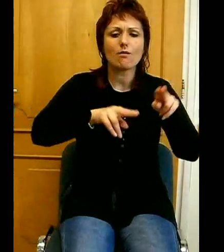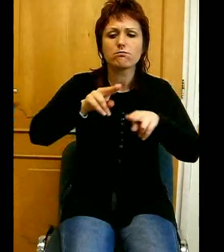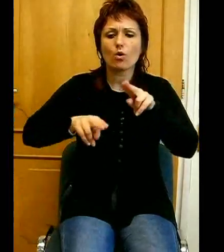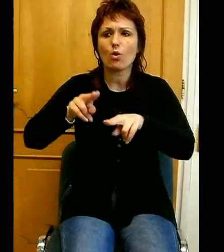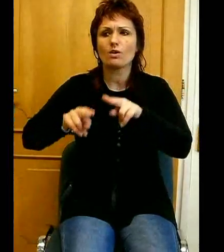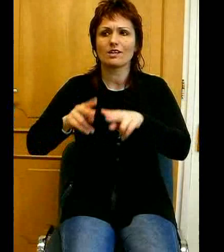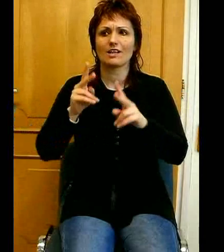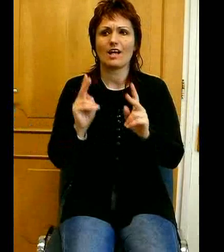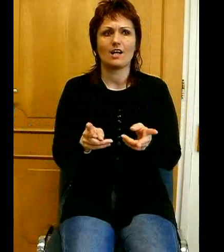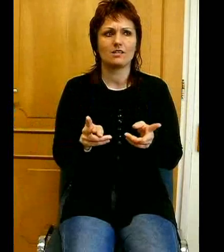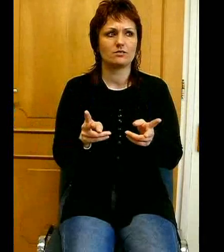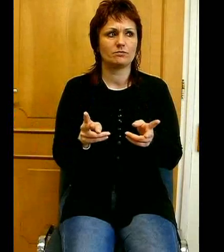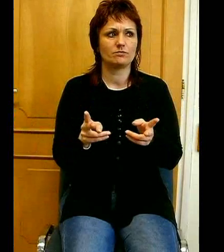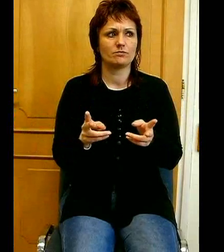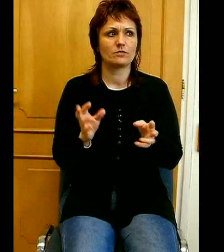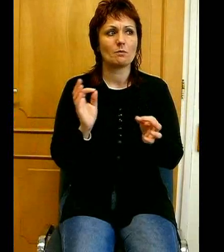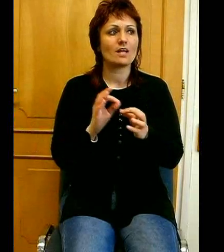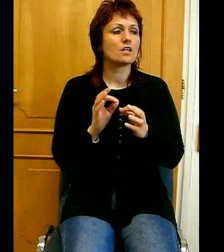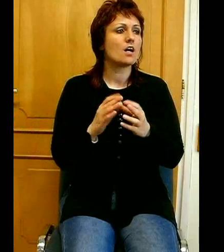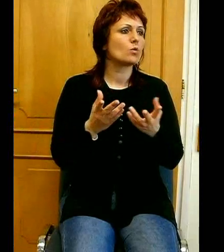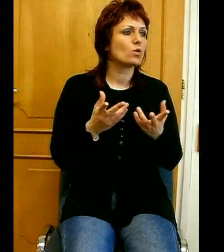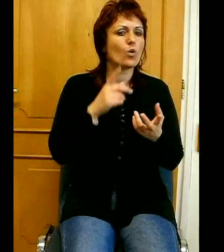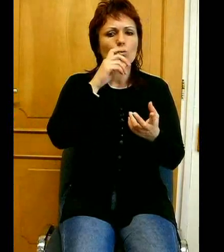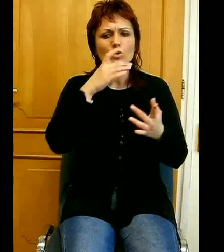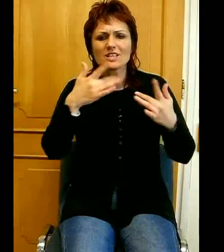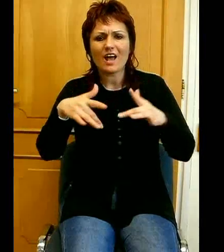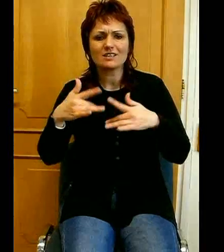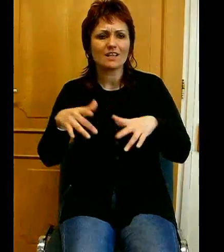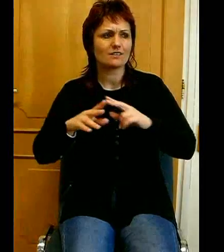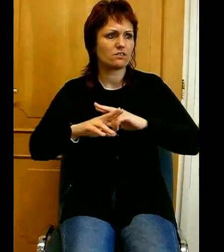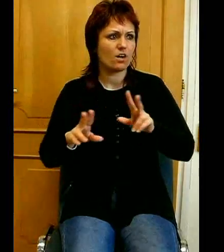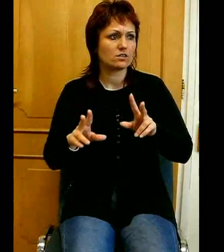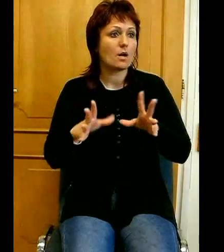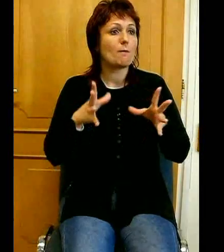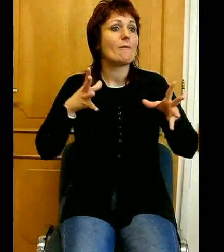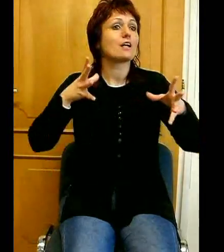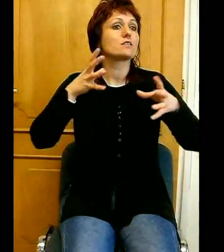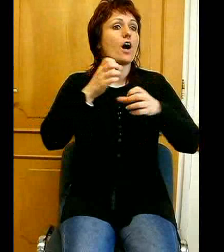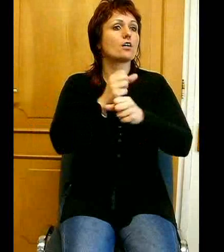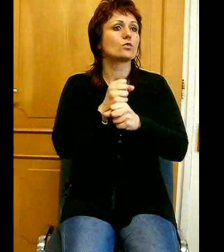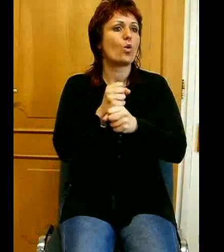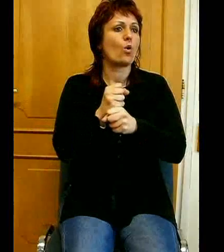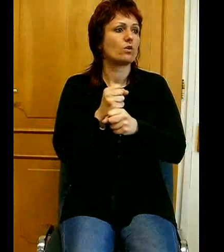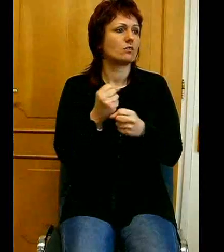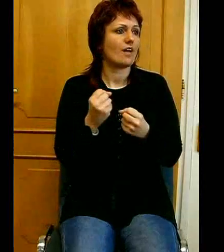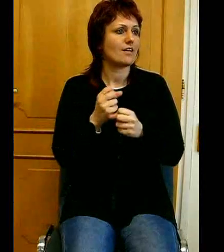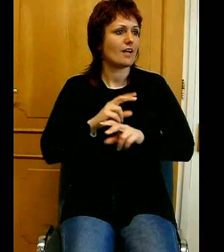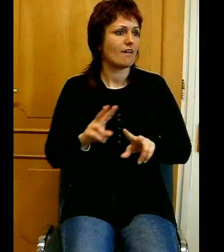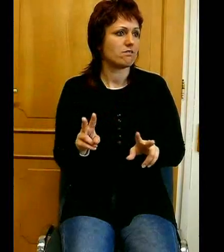időszakokban és helyzetekben és ilyenben bővelkedünk, megtartó eleje van. Aki nem tudja,